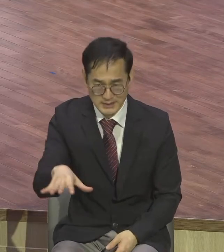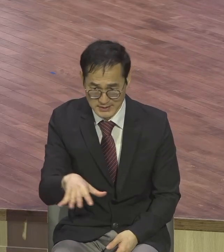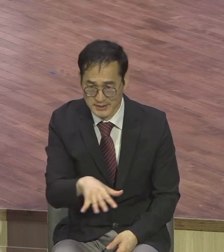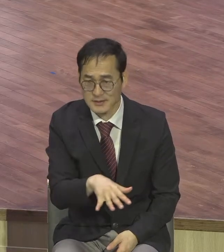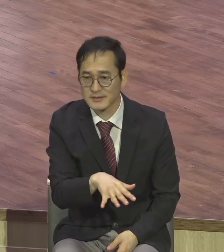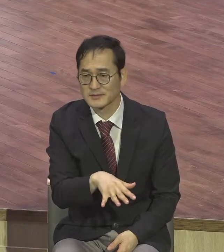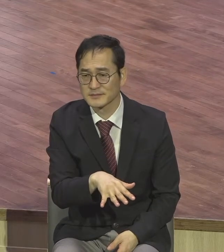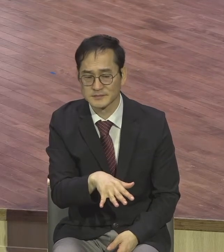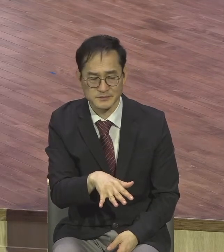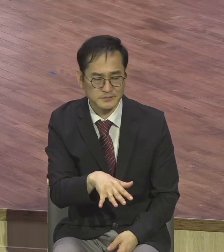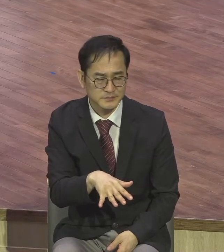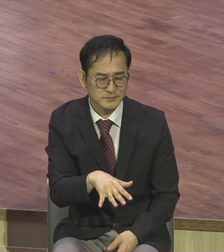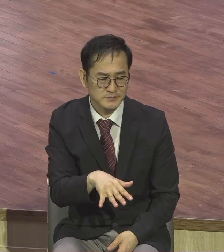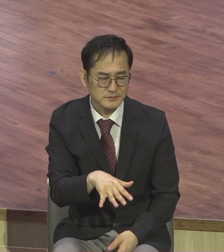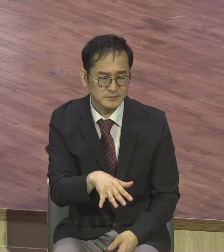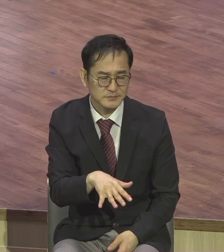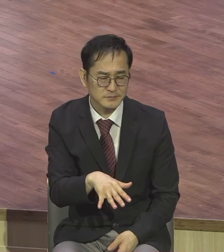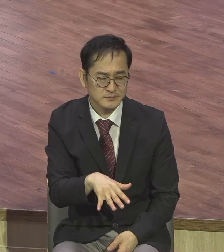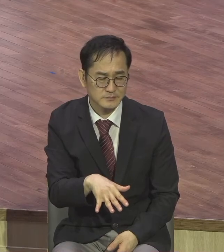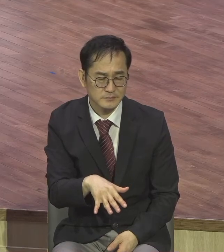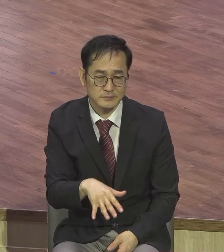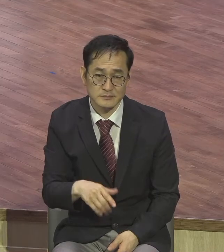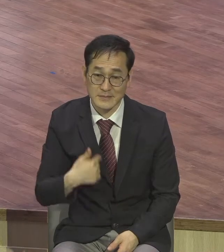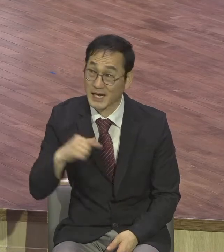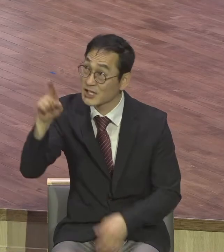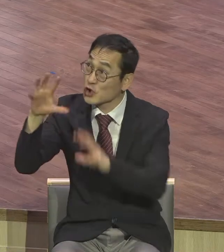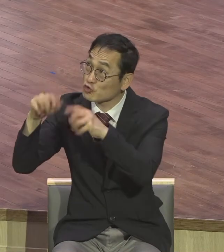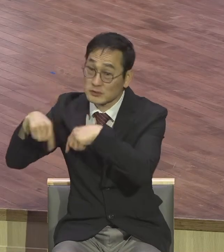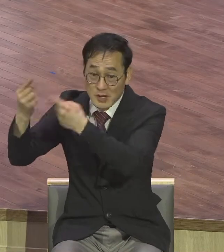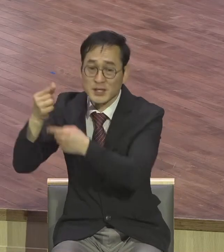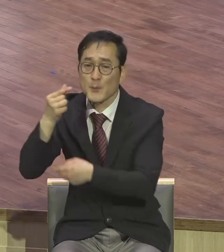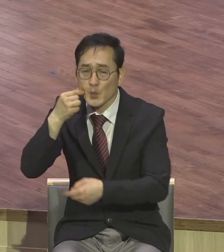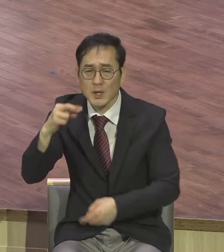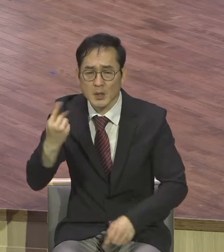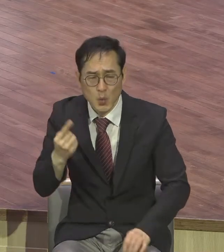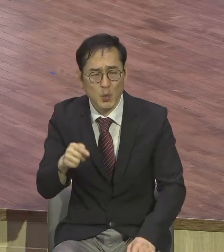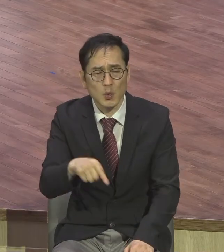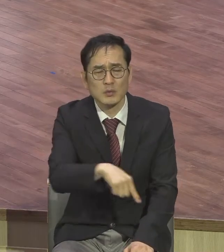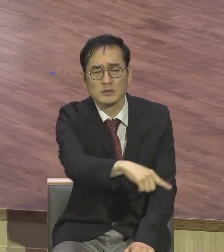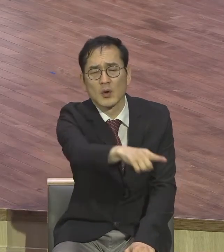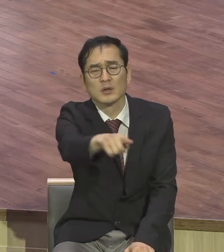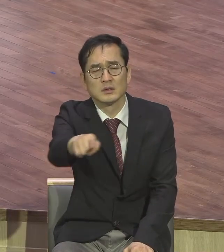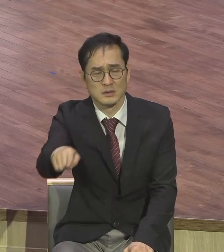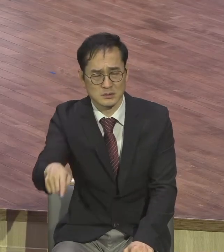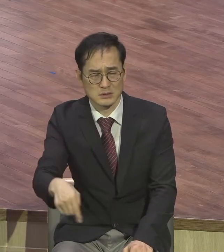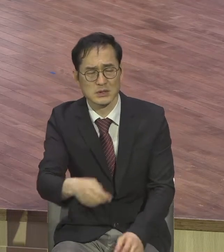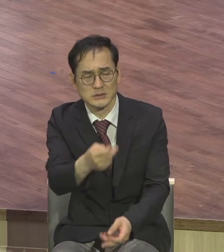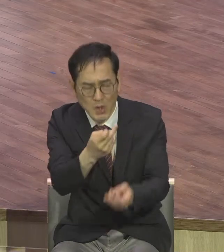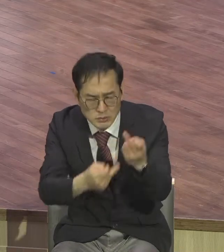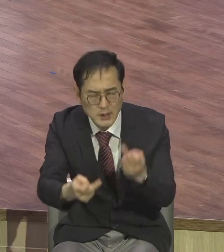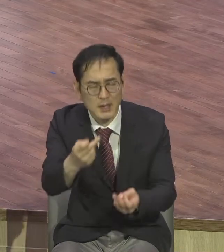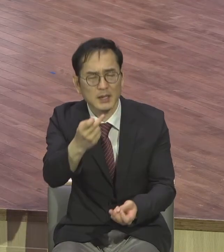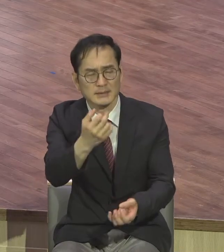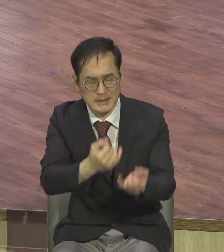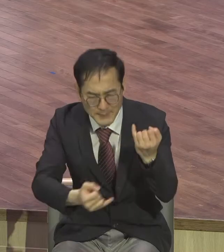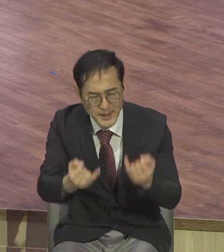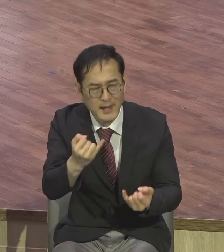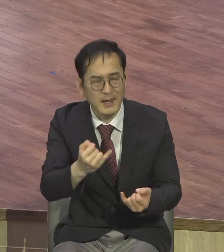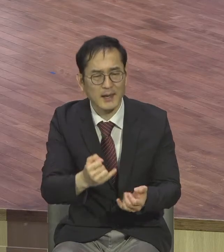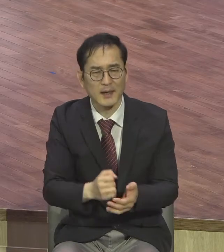무슨 말입니까 내가 천국을 못 간다 할지라도 내 내 형제 내 곤륙 내